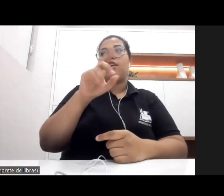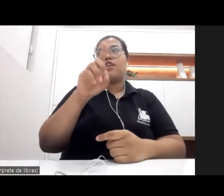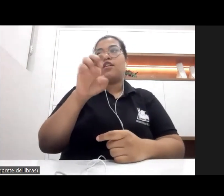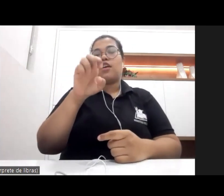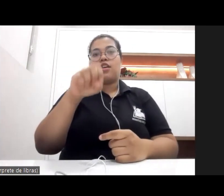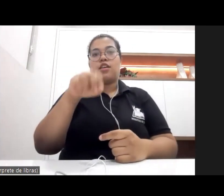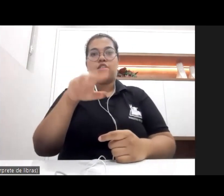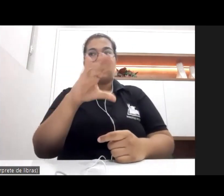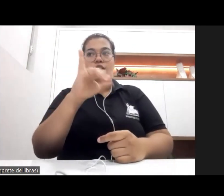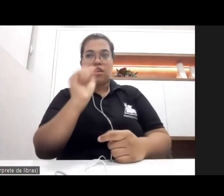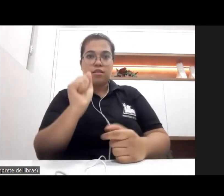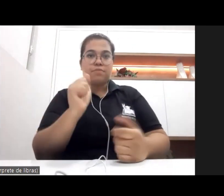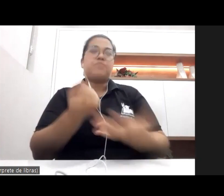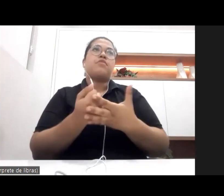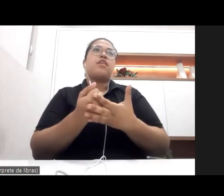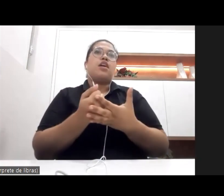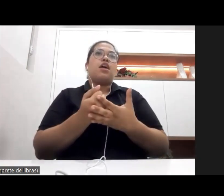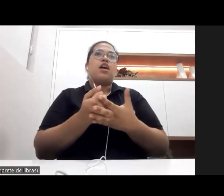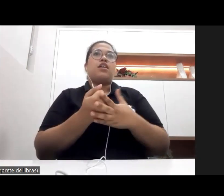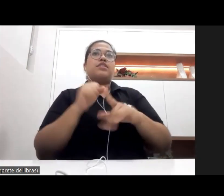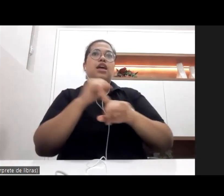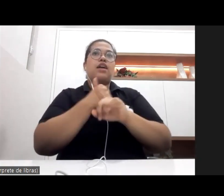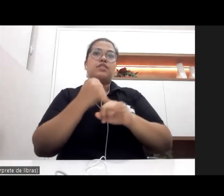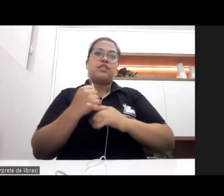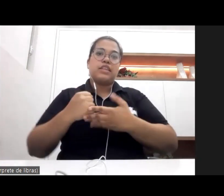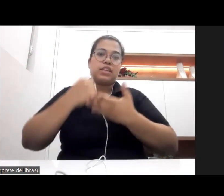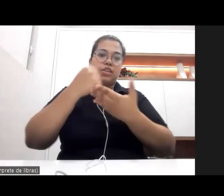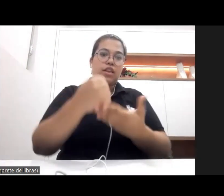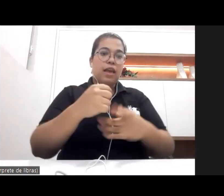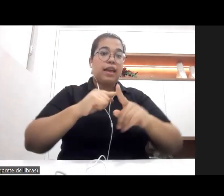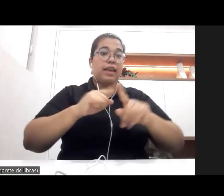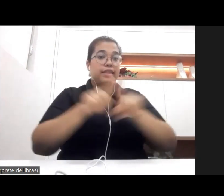educação também não foi diferente, mas ela não teve a mesma